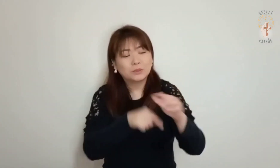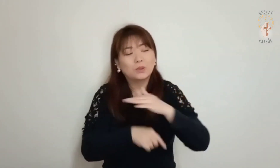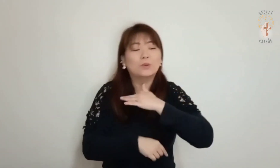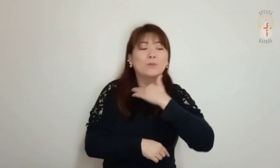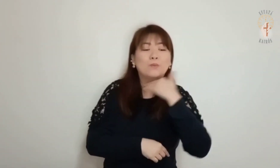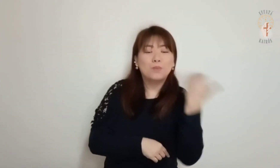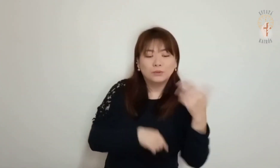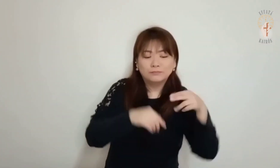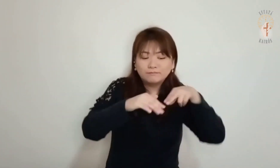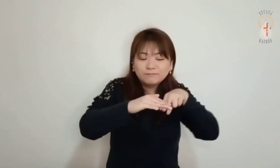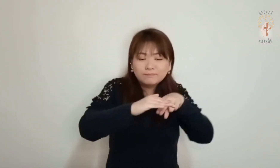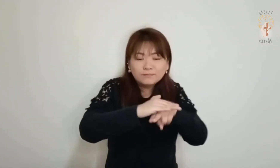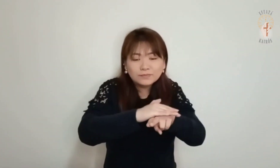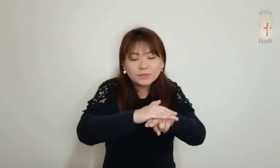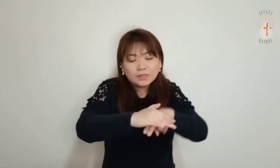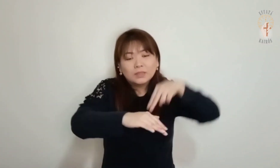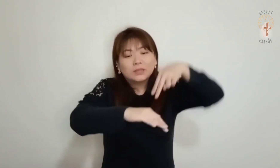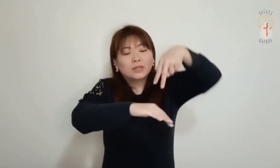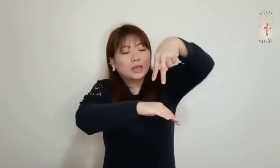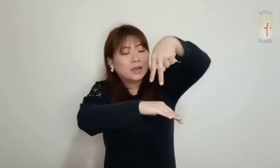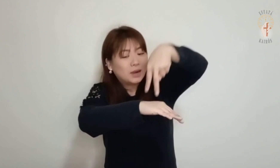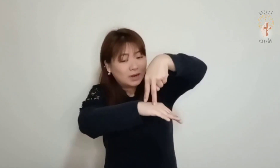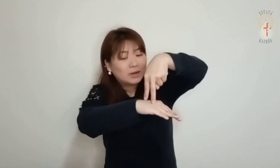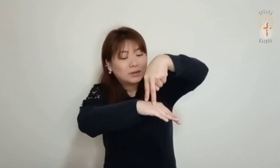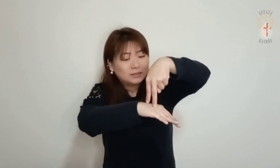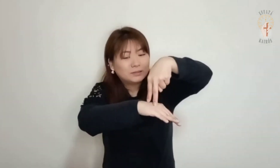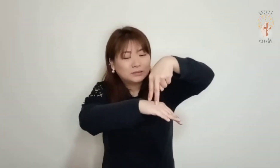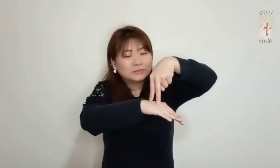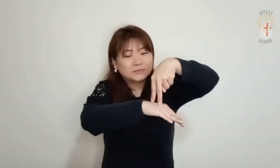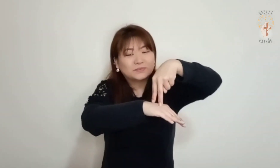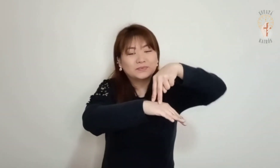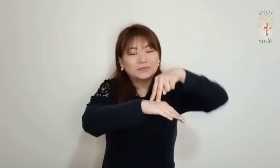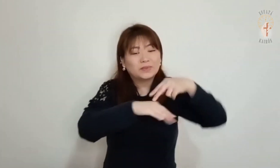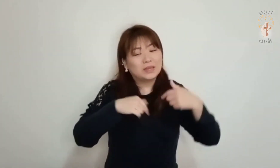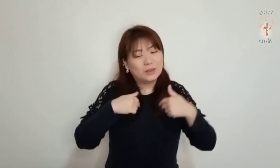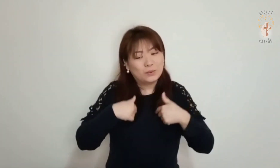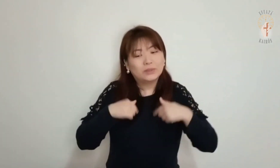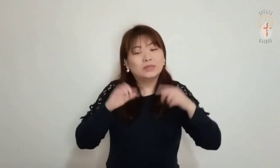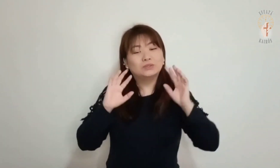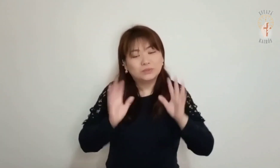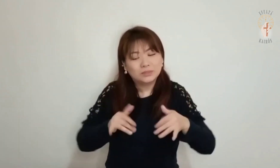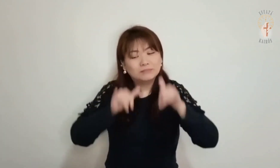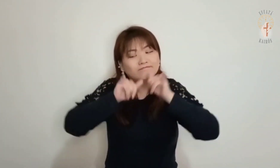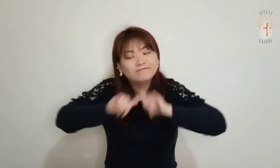Ressuscitado dentre os mortos, segundo o meu evangelho